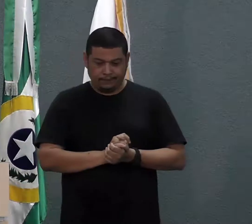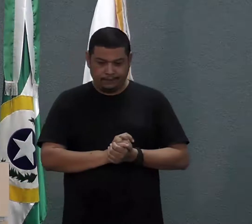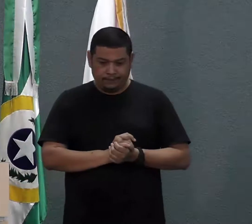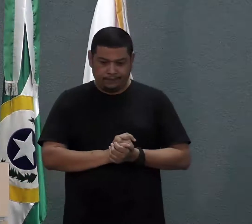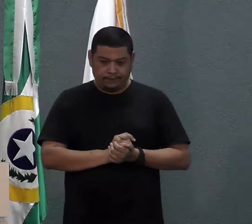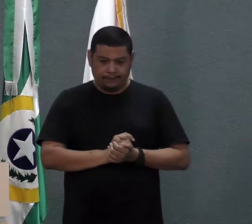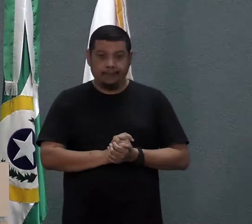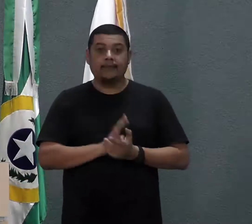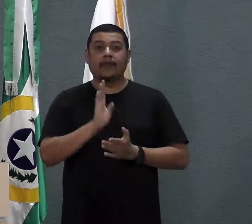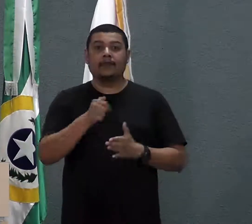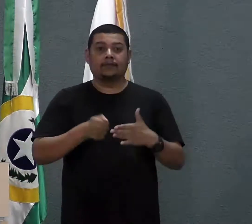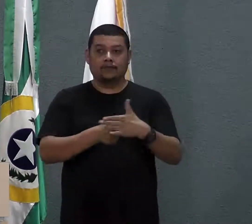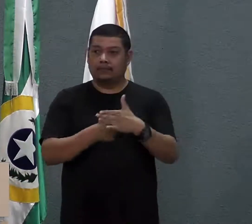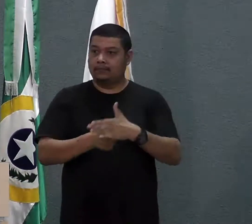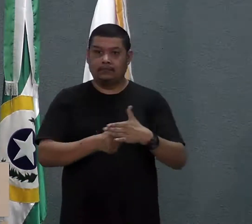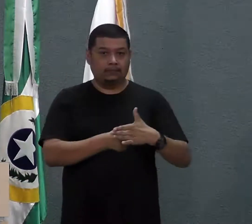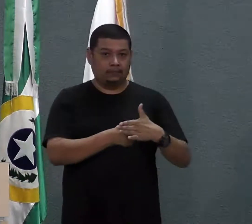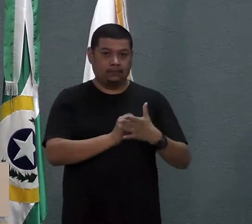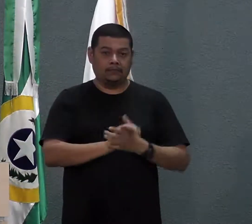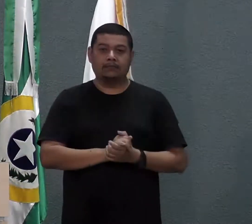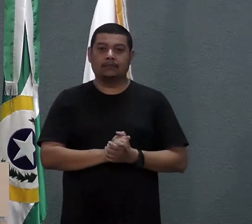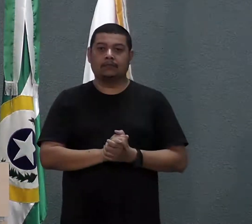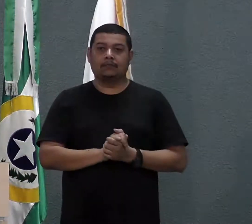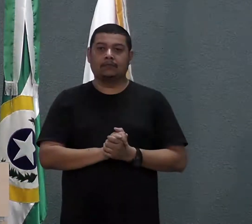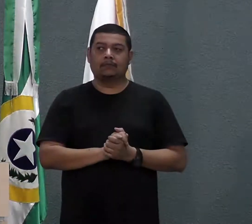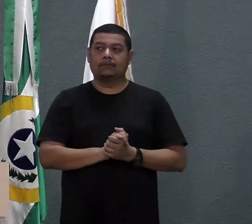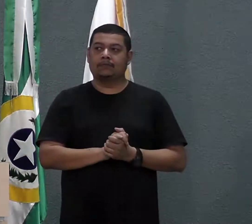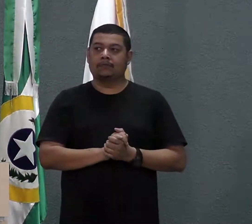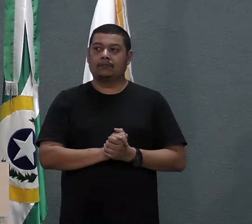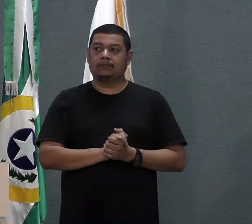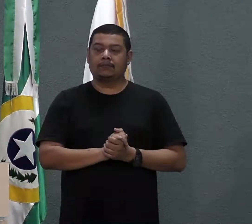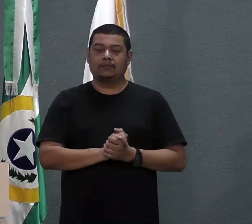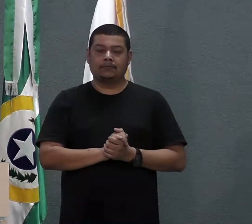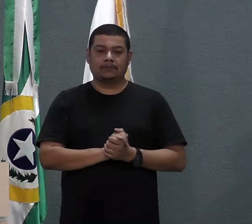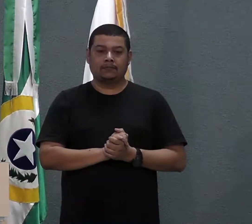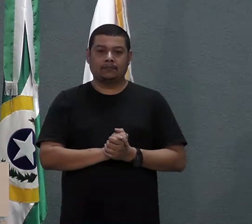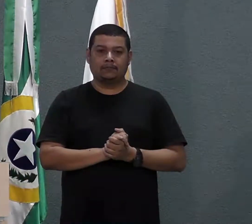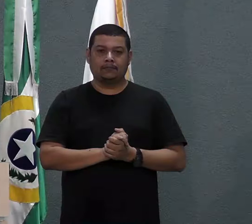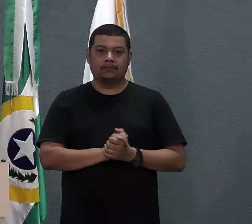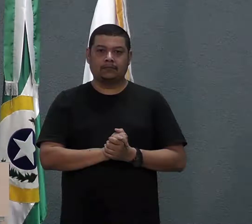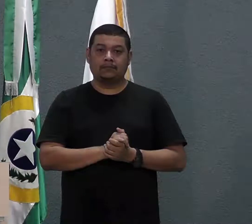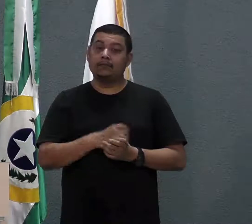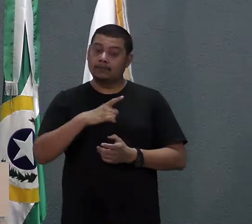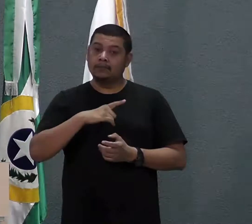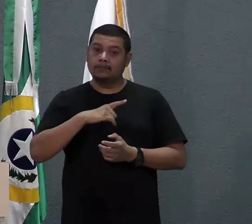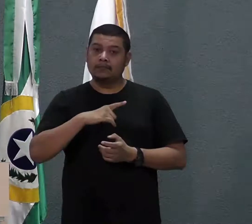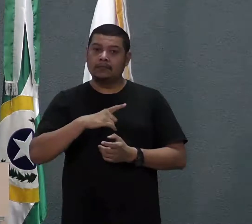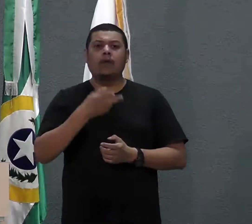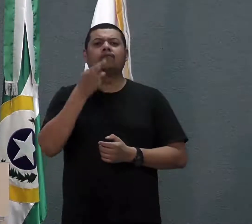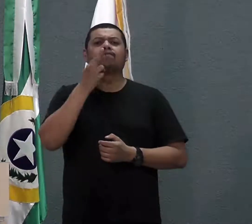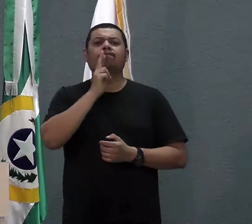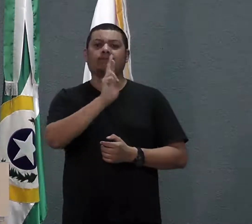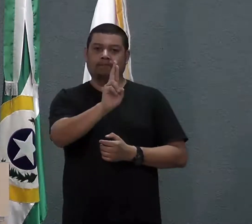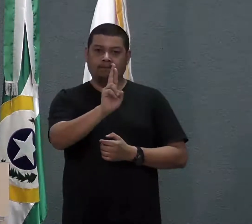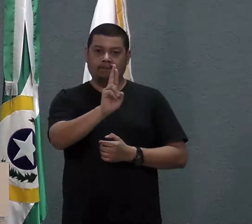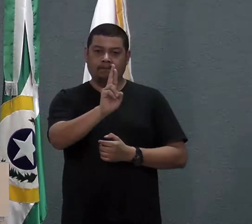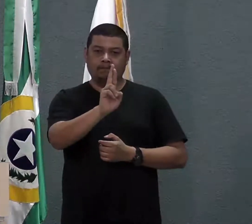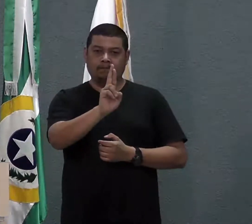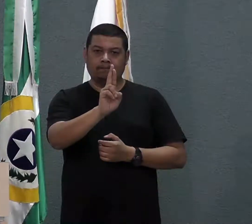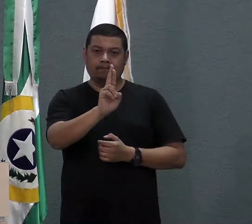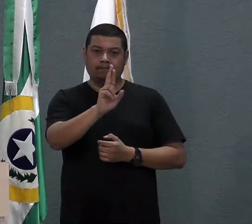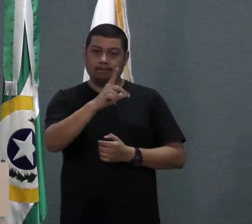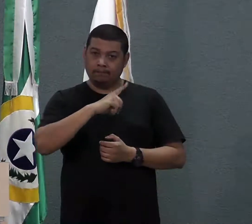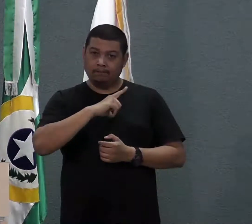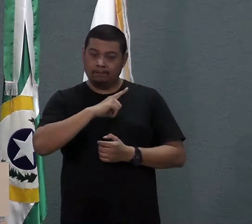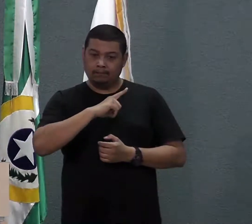Fiz uma indicação, presidente, para que tome-se as providências, que volte as